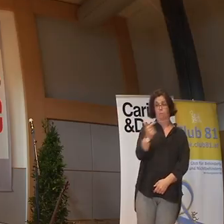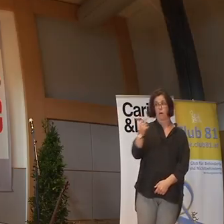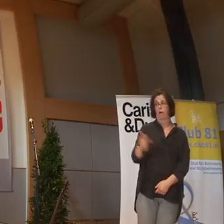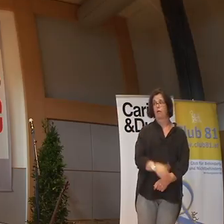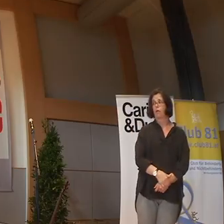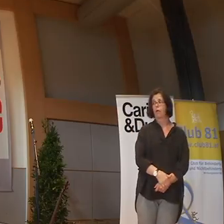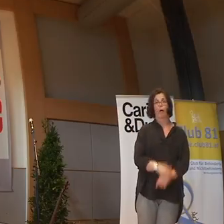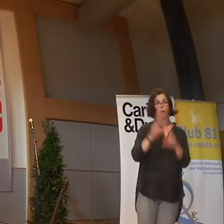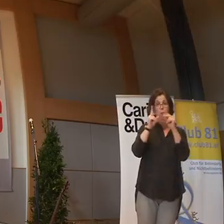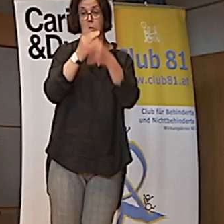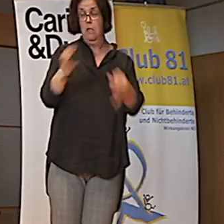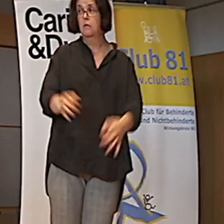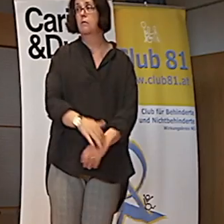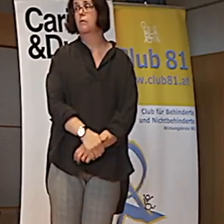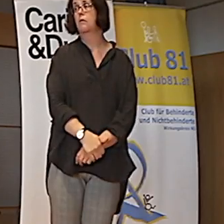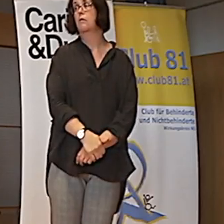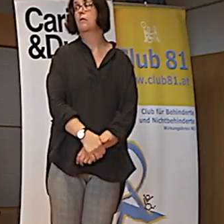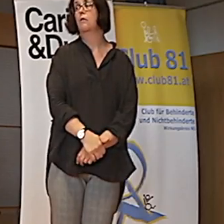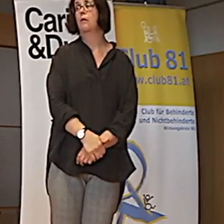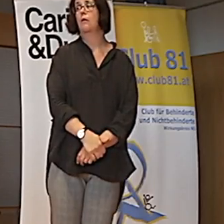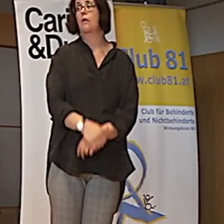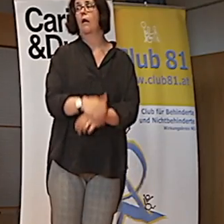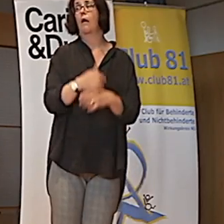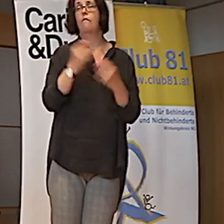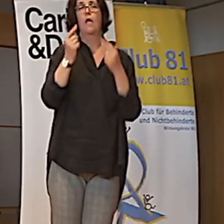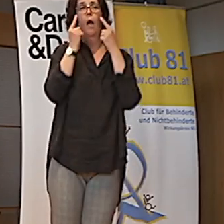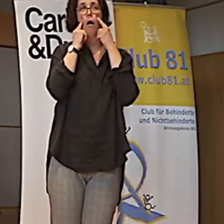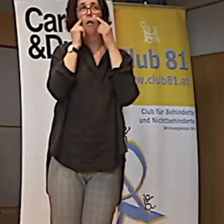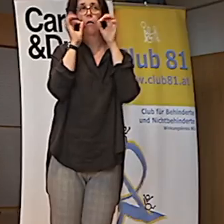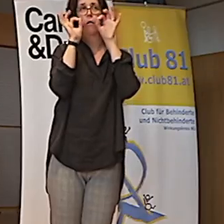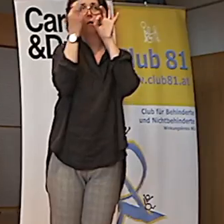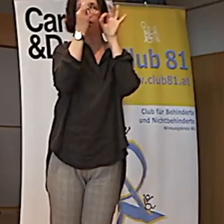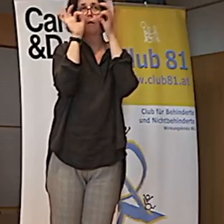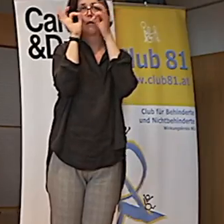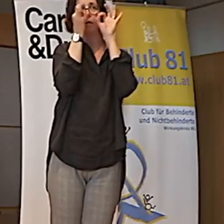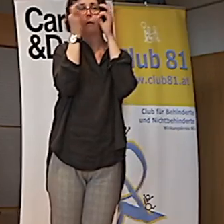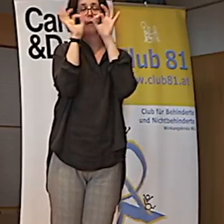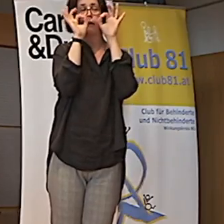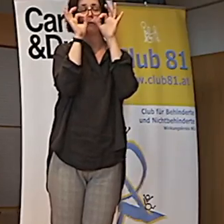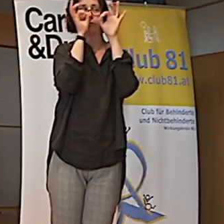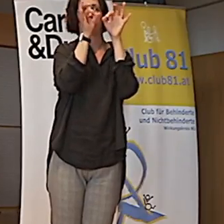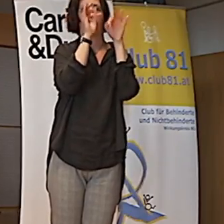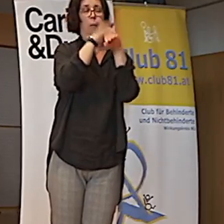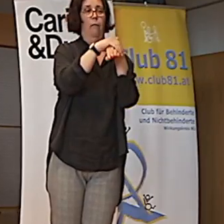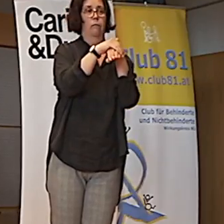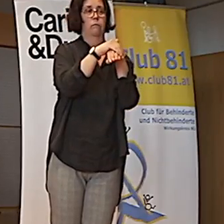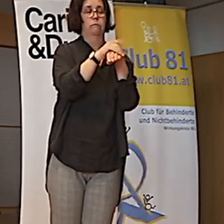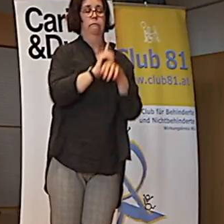ohne miteinander zu sprechen, aus den Augenwinkeln, haben mich gesehen.